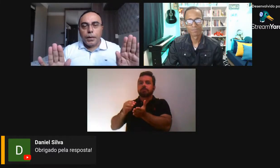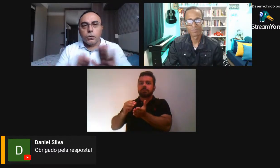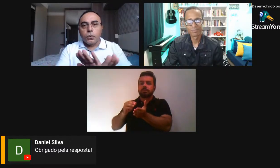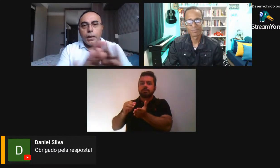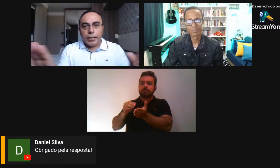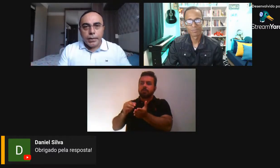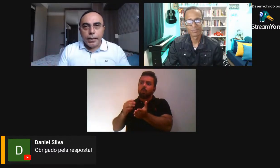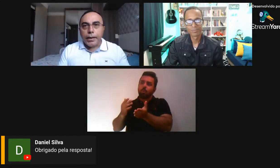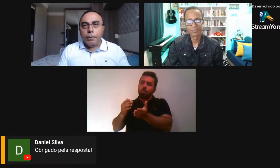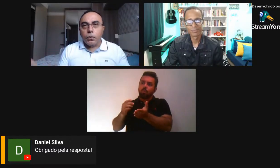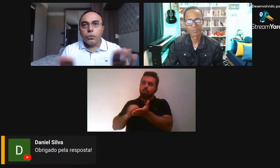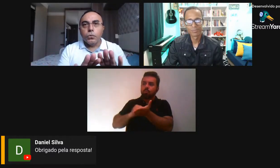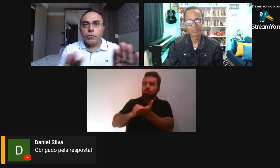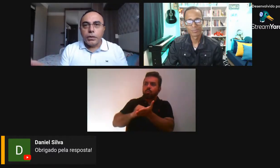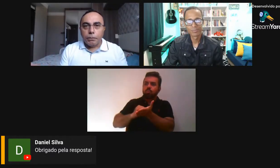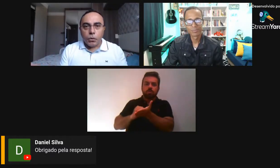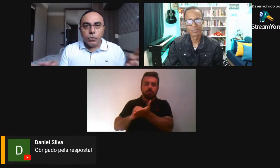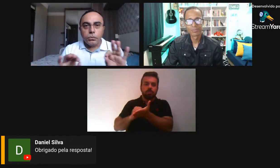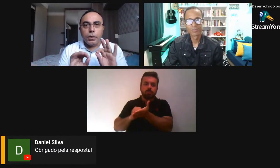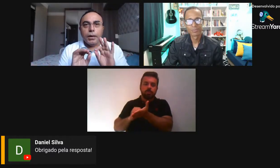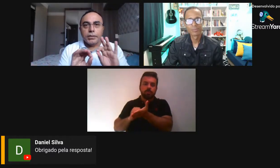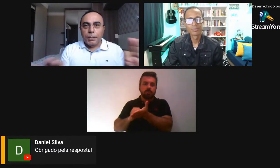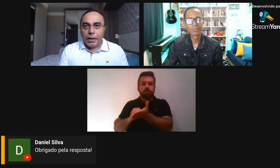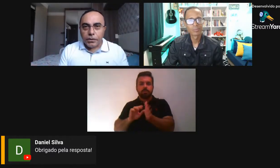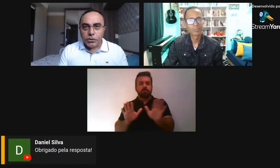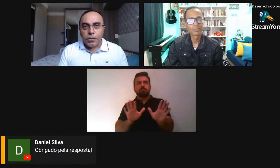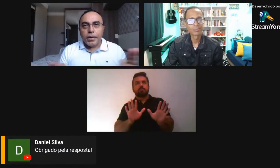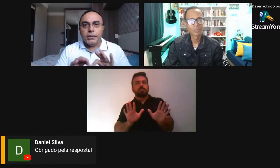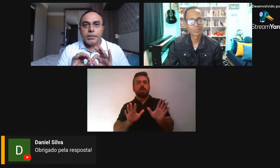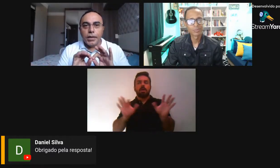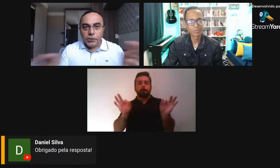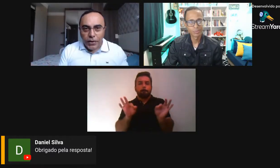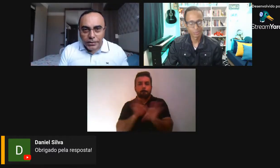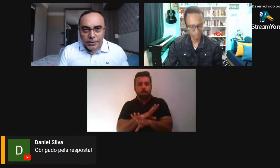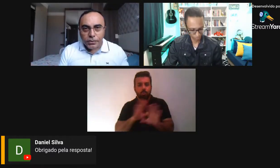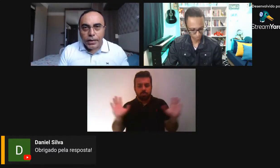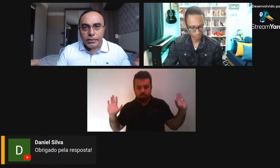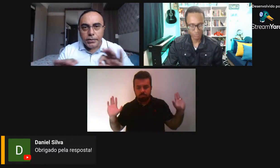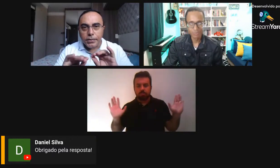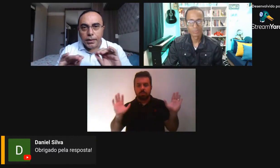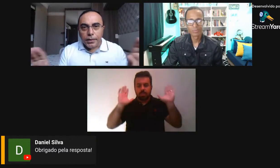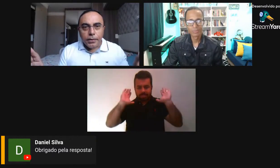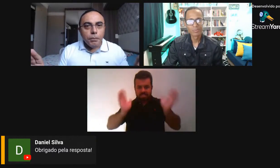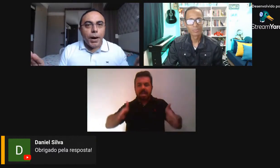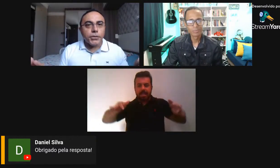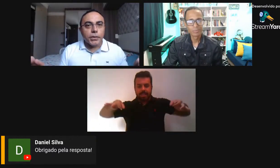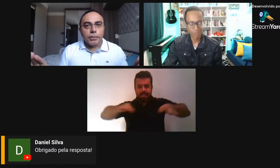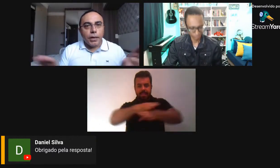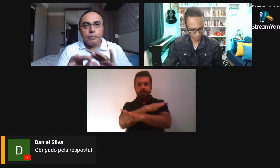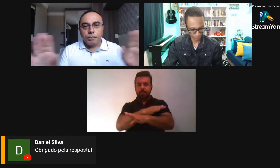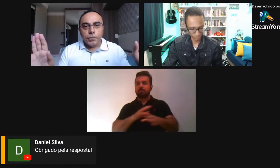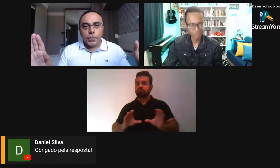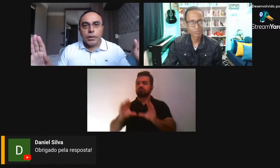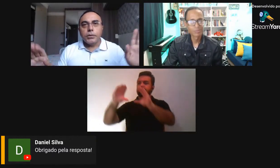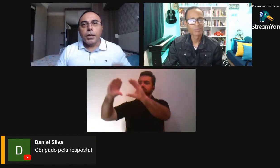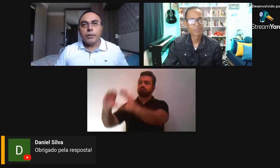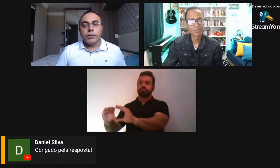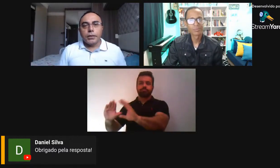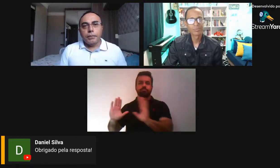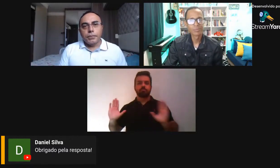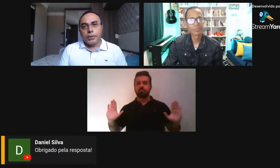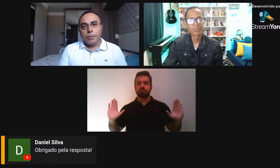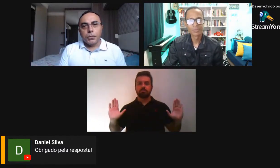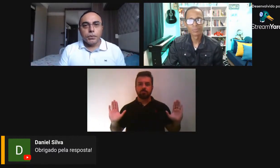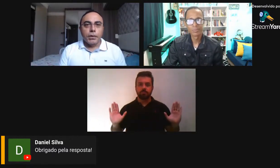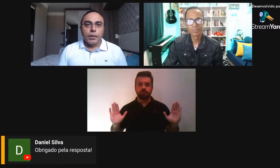dizer, opa, parou, aqui acabou, o livro está pronto, as palavras são essas, as frases são essas, e basta, ele já